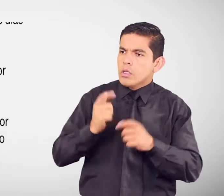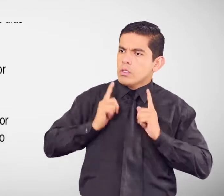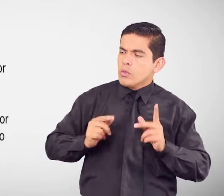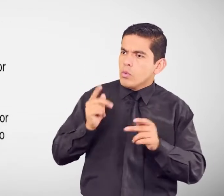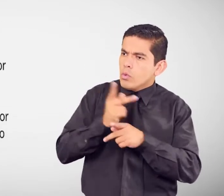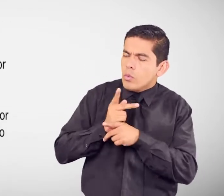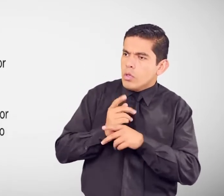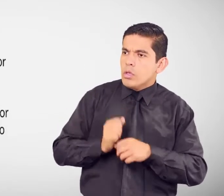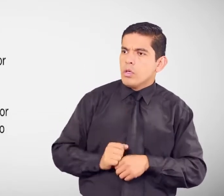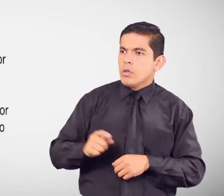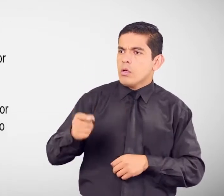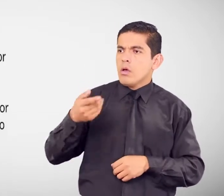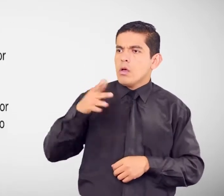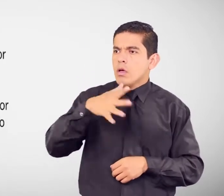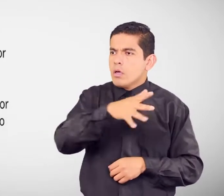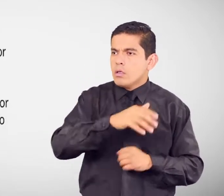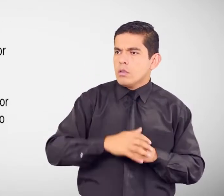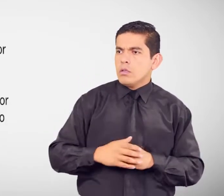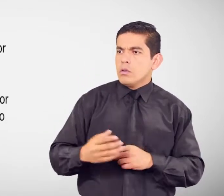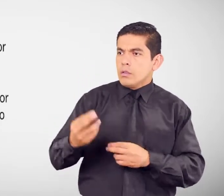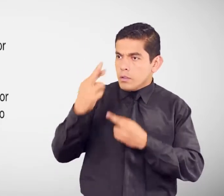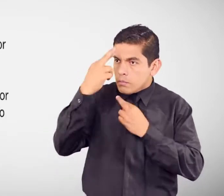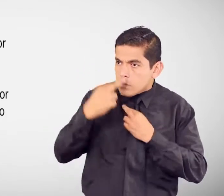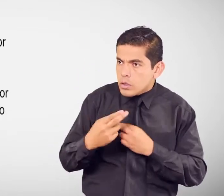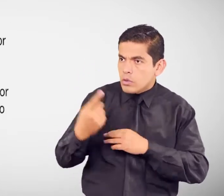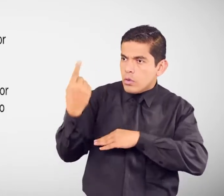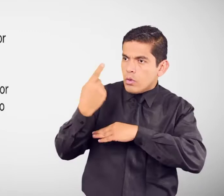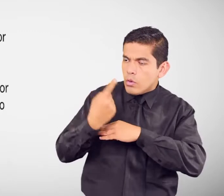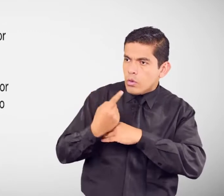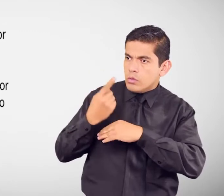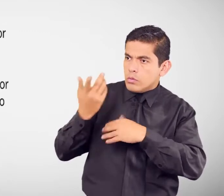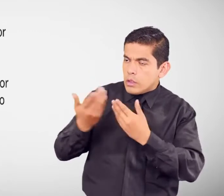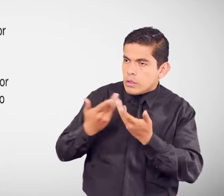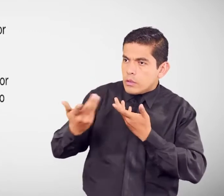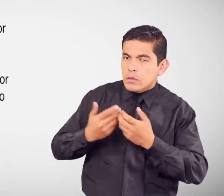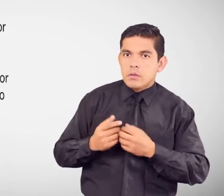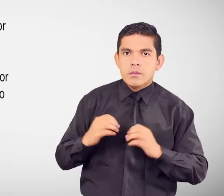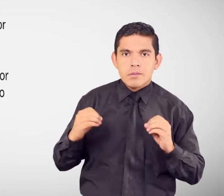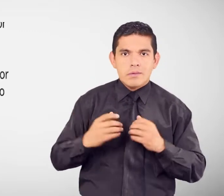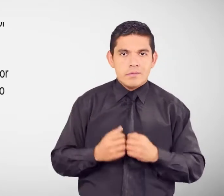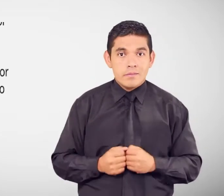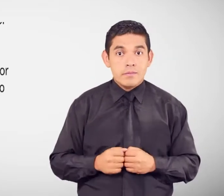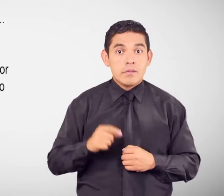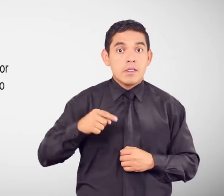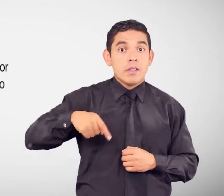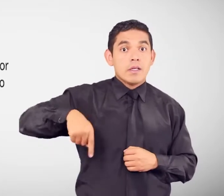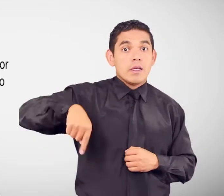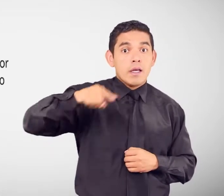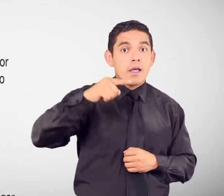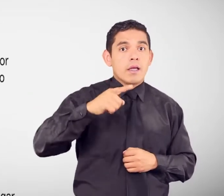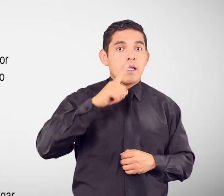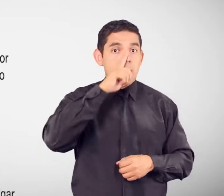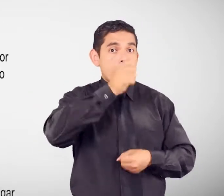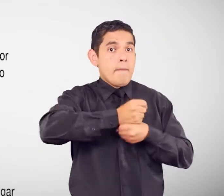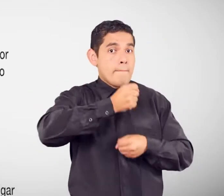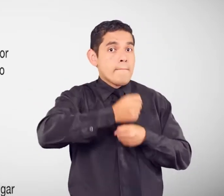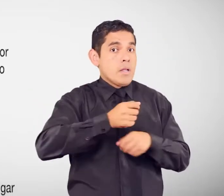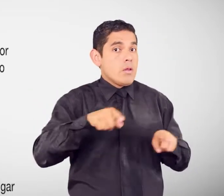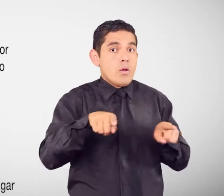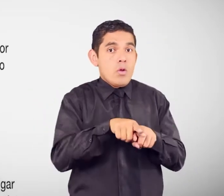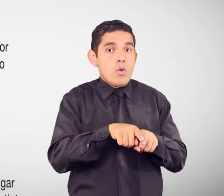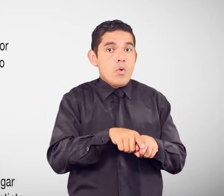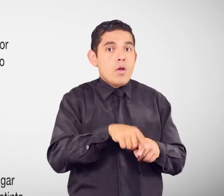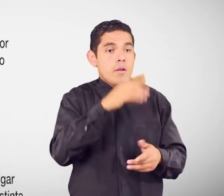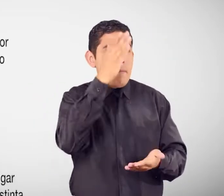indisciplina o desobediencia Por su parte El trabajador podrá dar por terminado el contrato de trabajo Previo visto